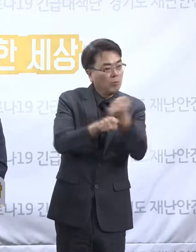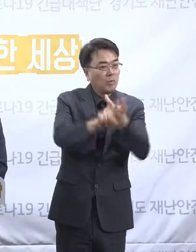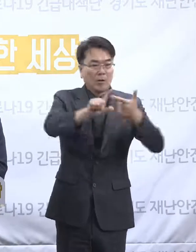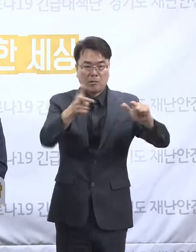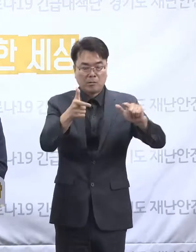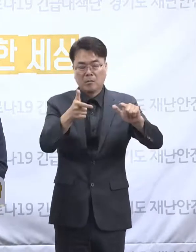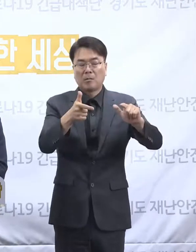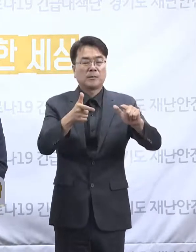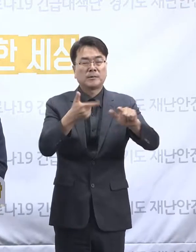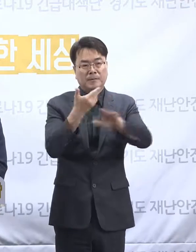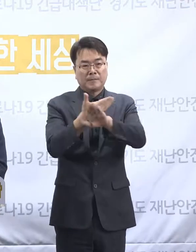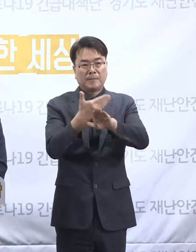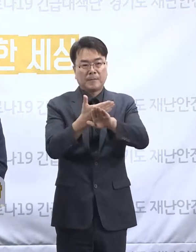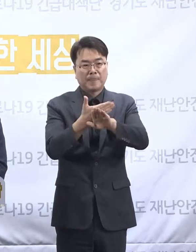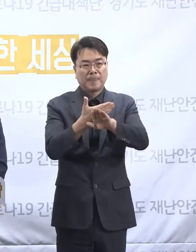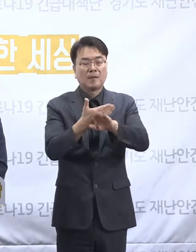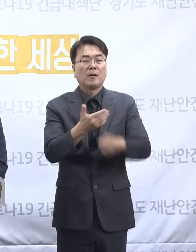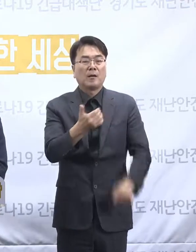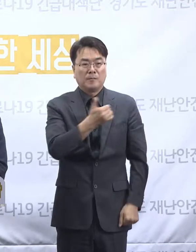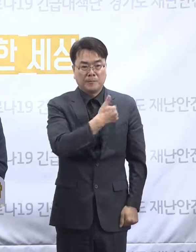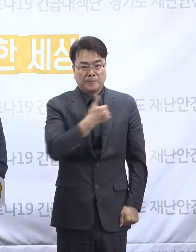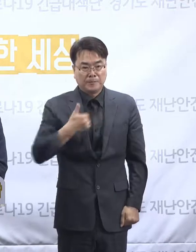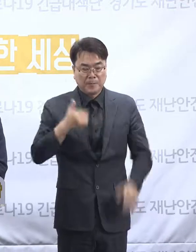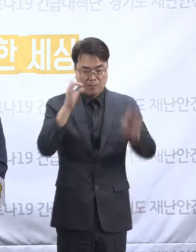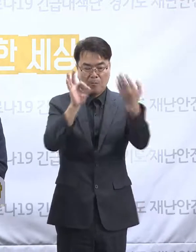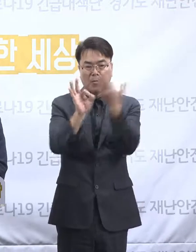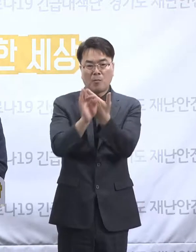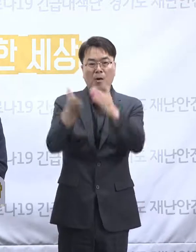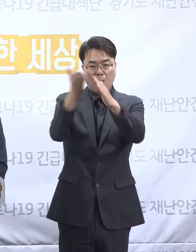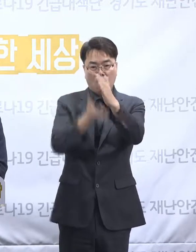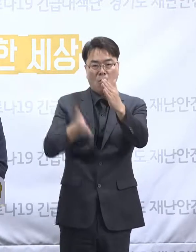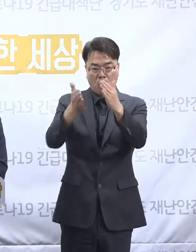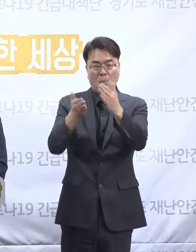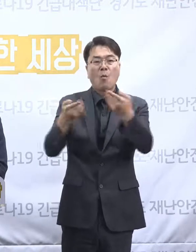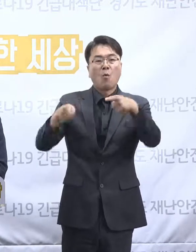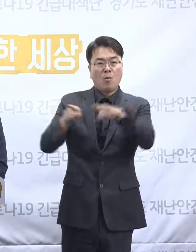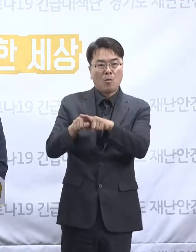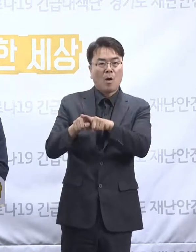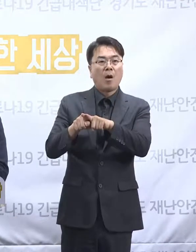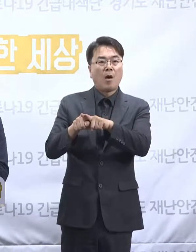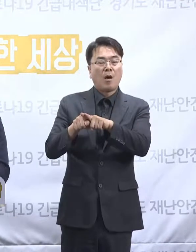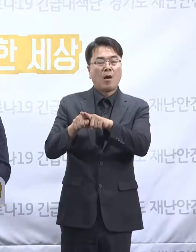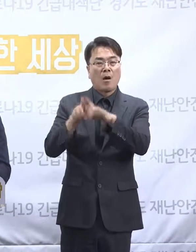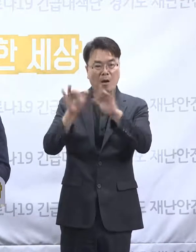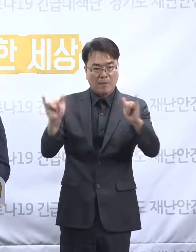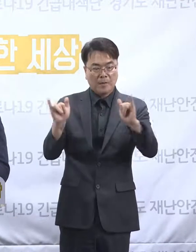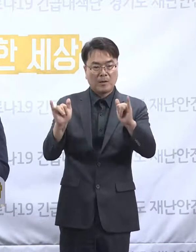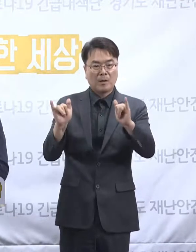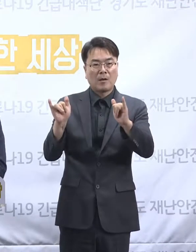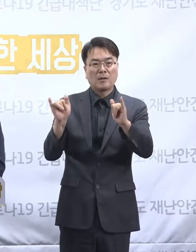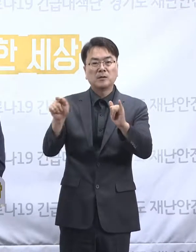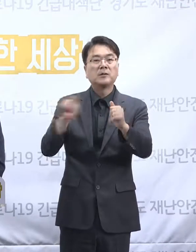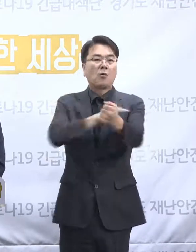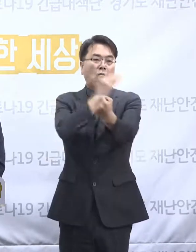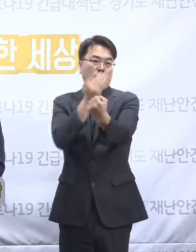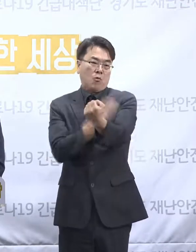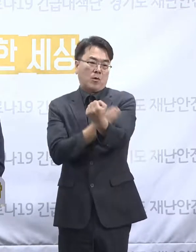그렇지는 않고요. 저희들이 최대한 공무원들과 함께 공무원들의 권한을 이용해서